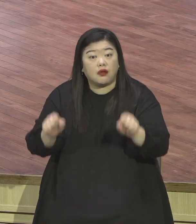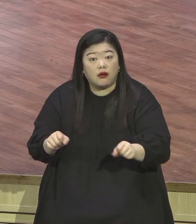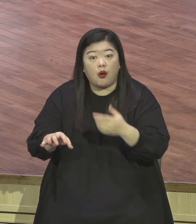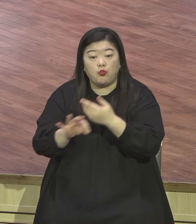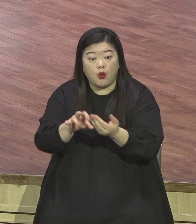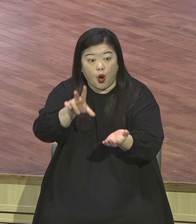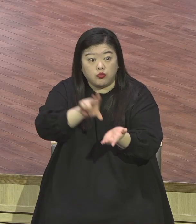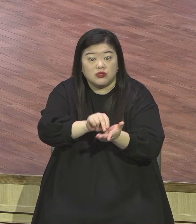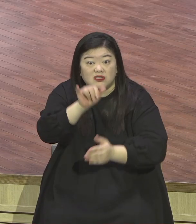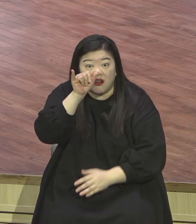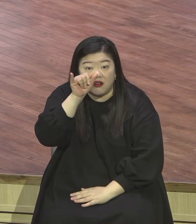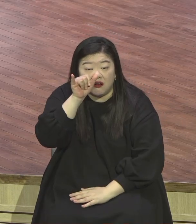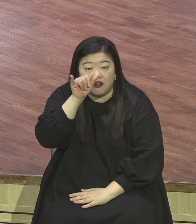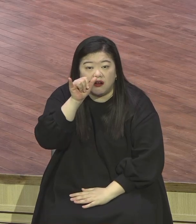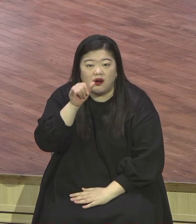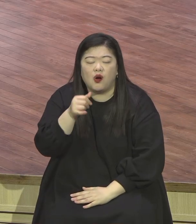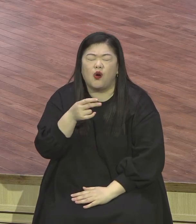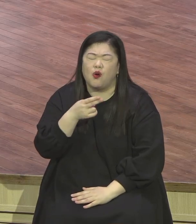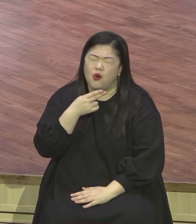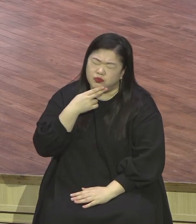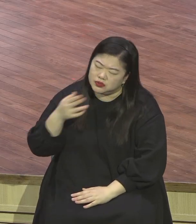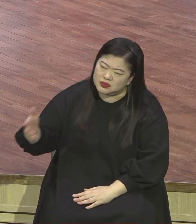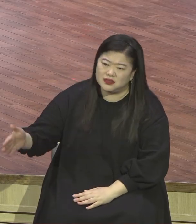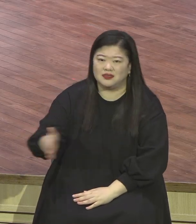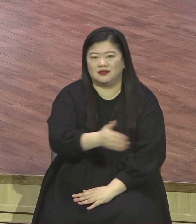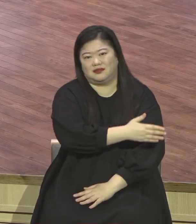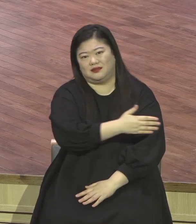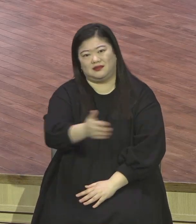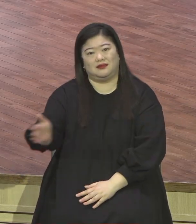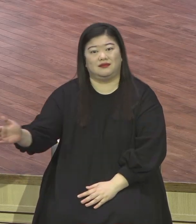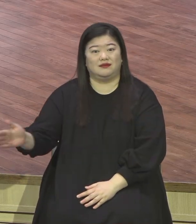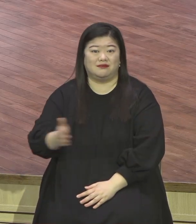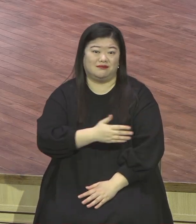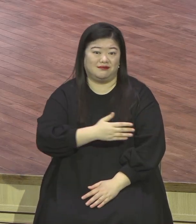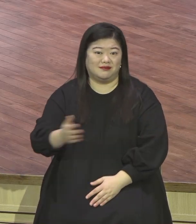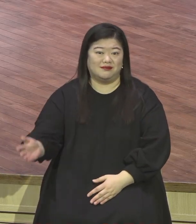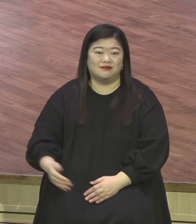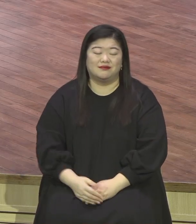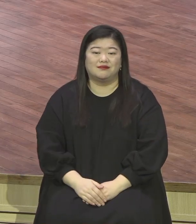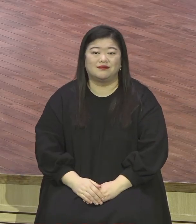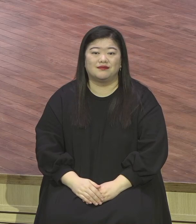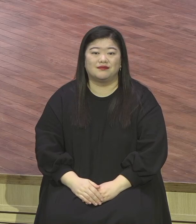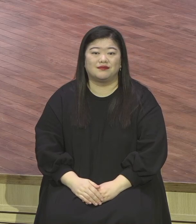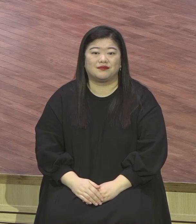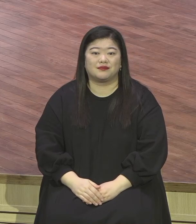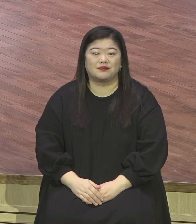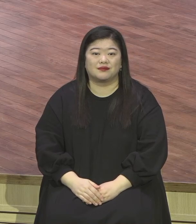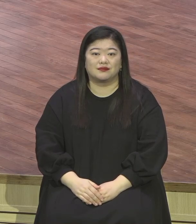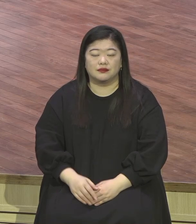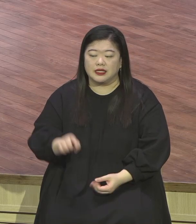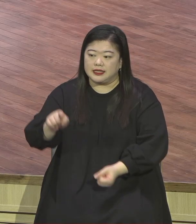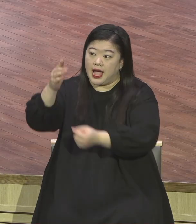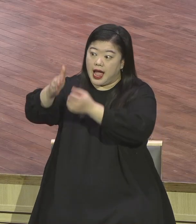문제가 문제가 아니에요 인마누엘의 축복이 얼마나 크고 놀라운지 마태는